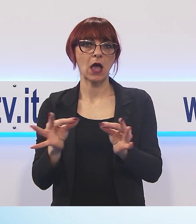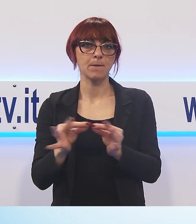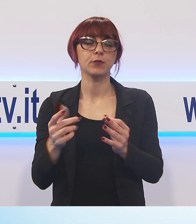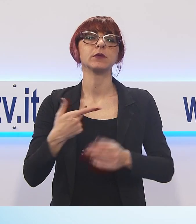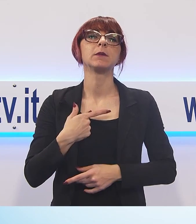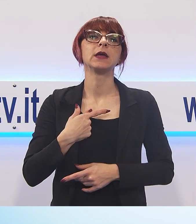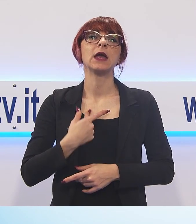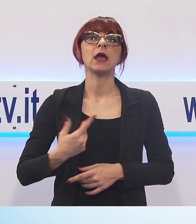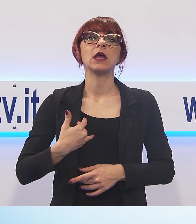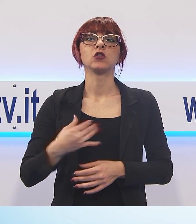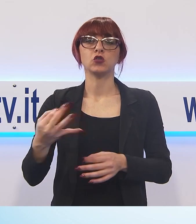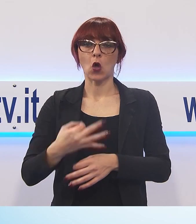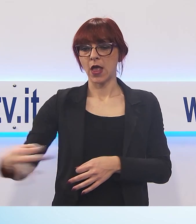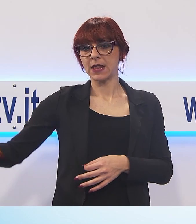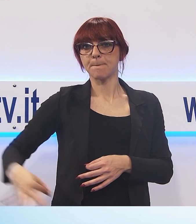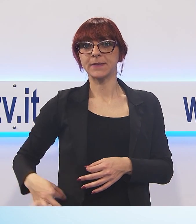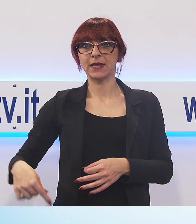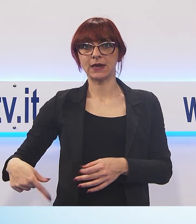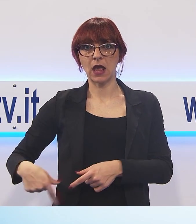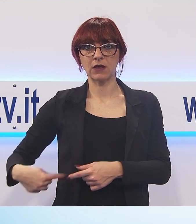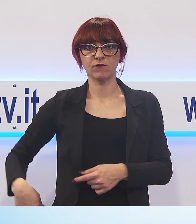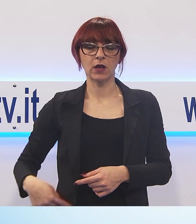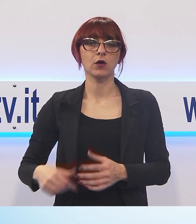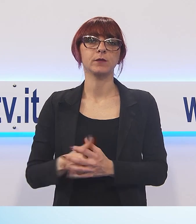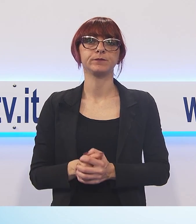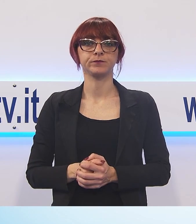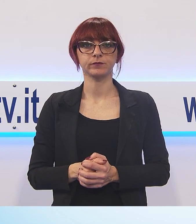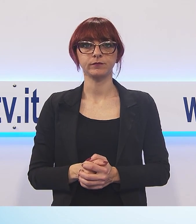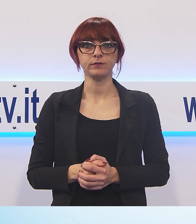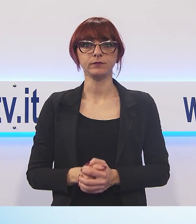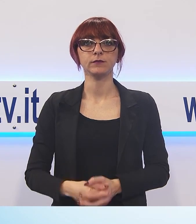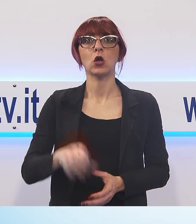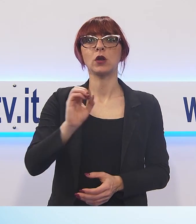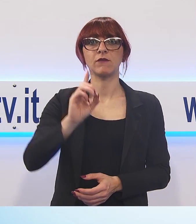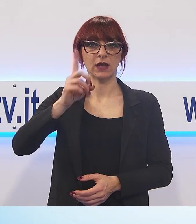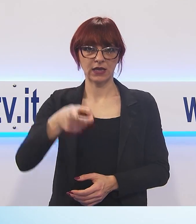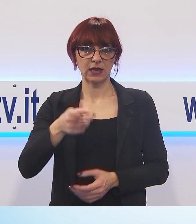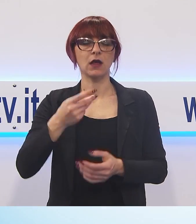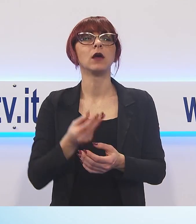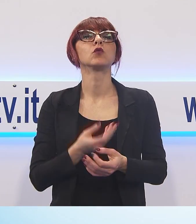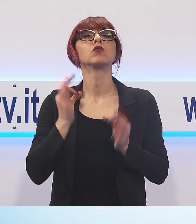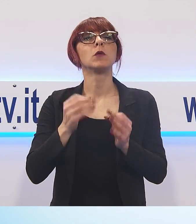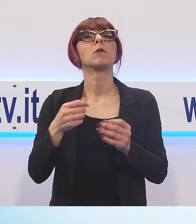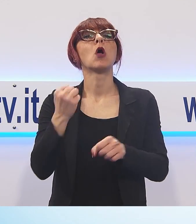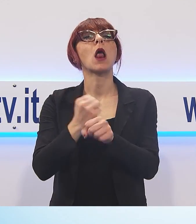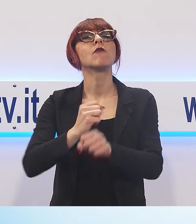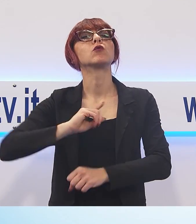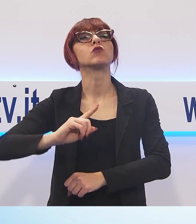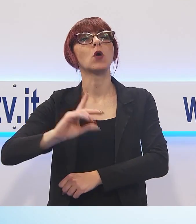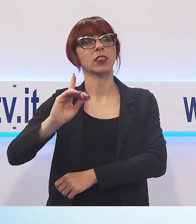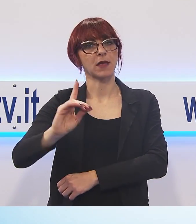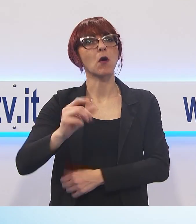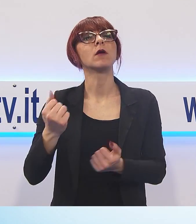sindaco di Capannori, è un demografo, autore di numerose pubblicazioni di carattere statistico ed economico, oltre che attivista